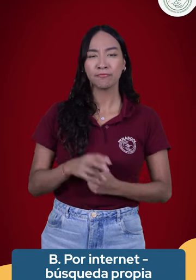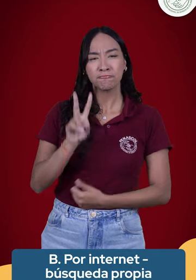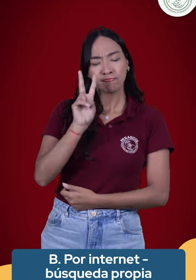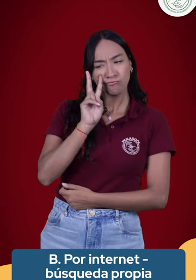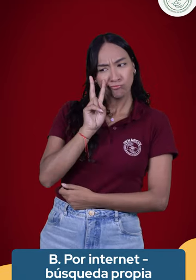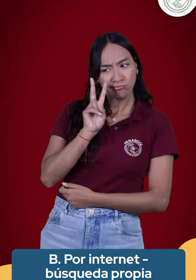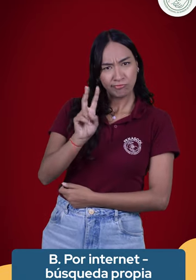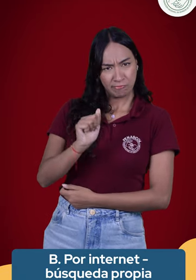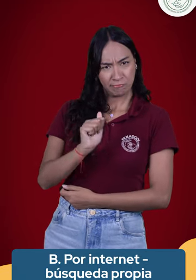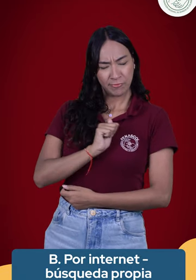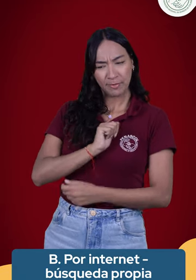propia.